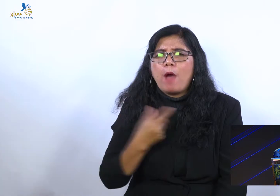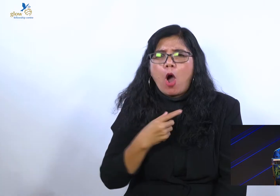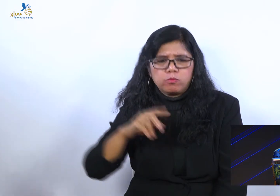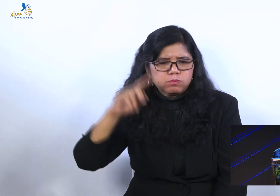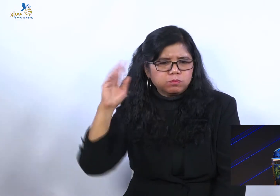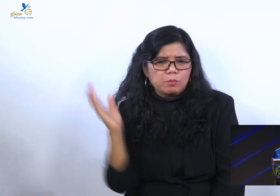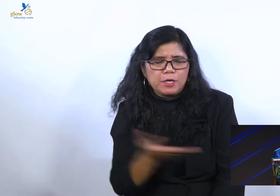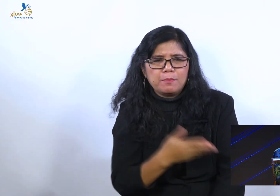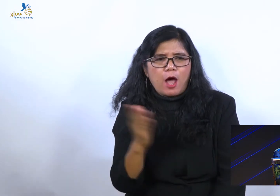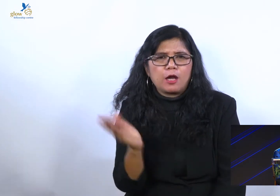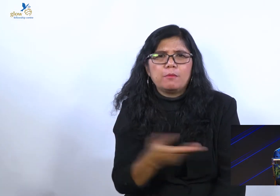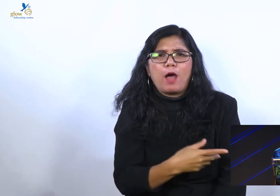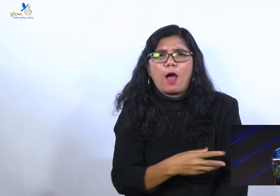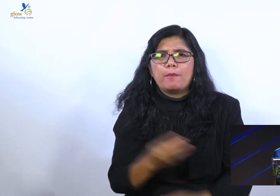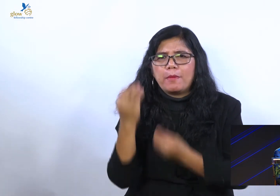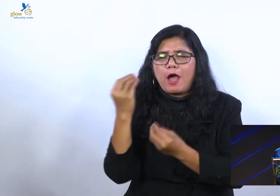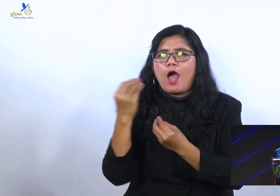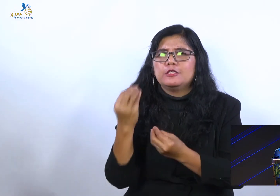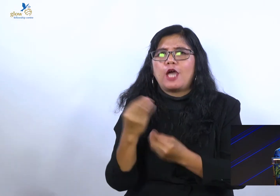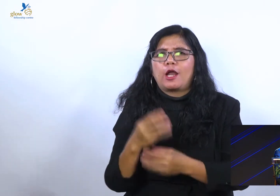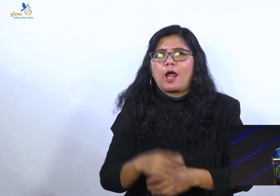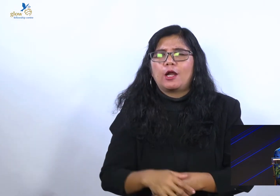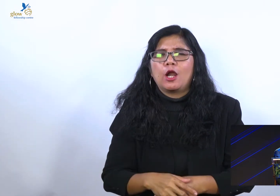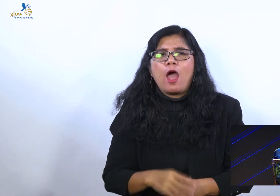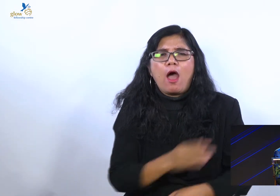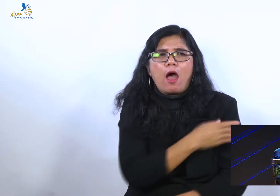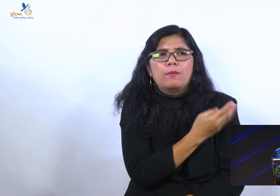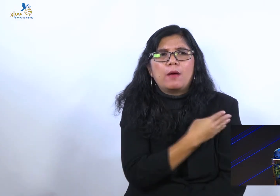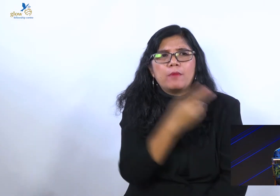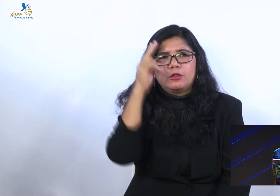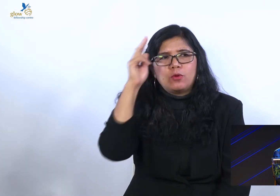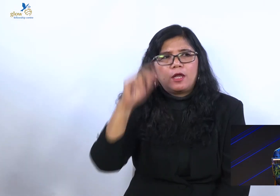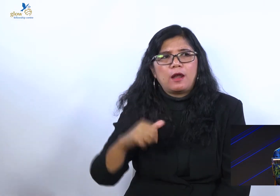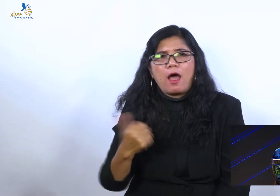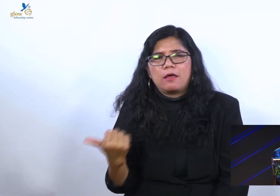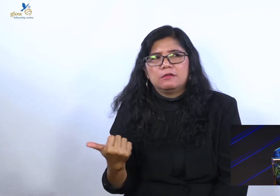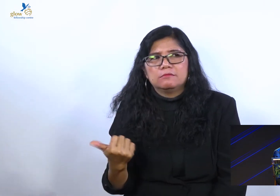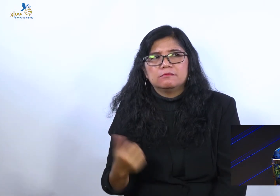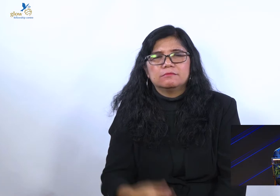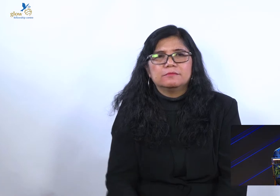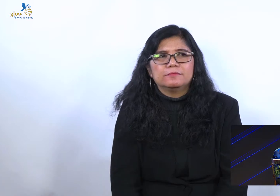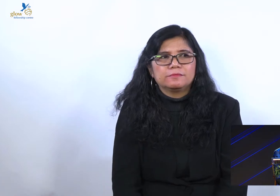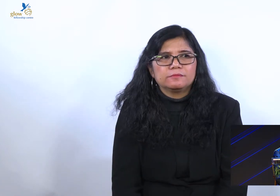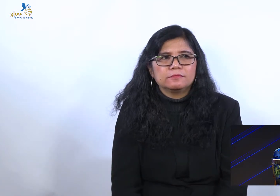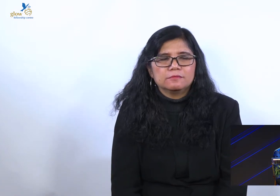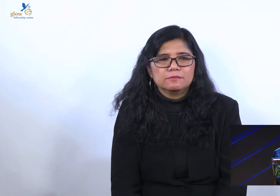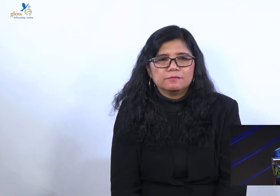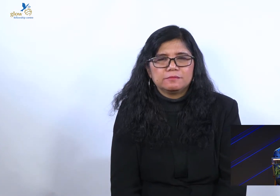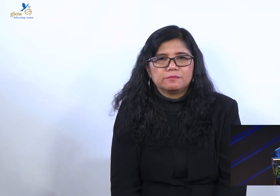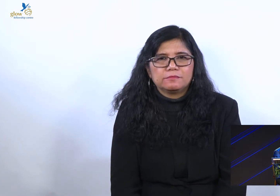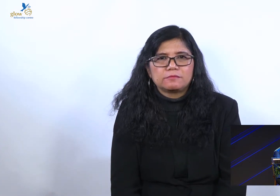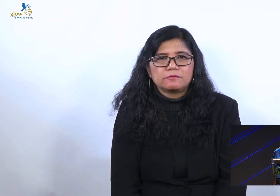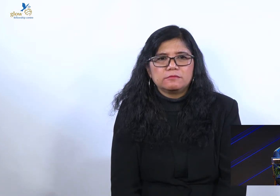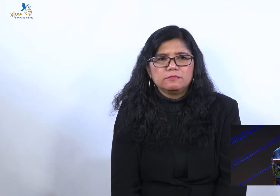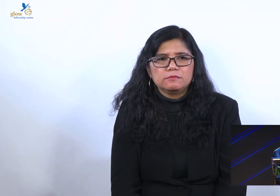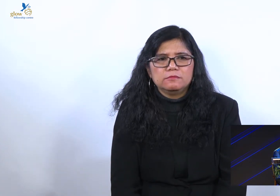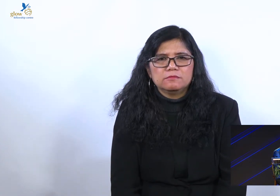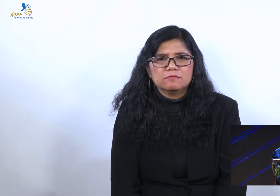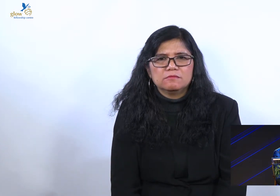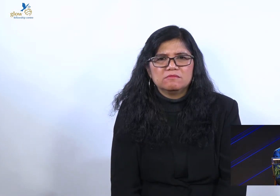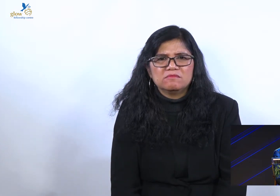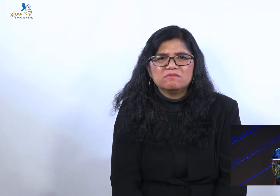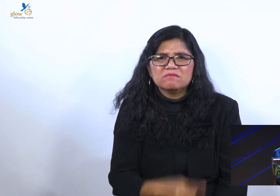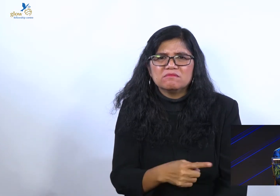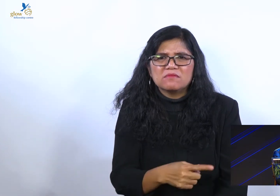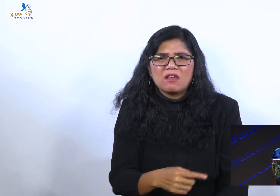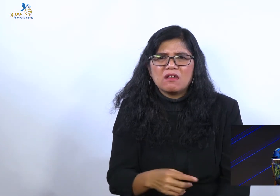Sekolah teologi ya sudah di mana sih? Dapat doktornya di mana sih? Dapat masternya di mana sih? Dapat serjana teologianya di mana? Baca alkitabnya di mana